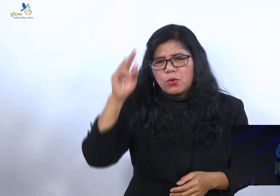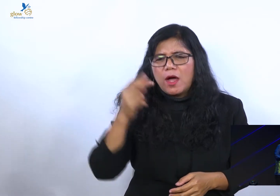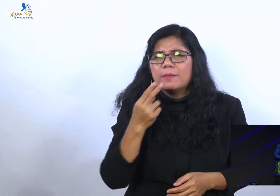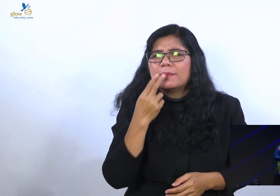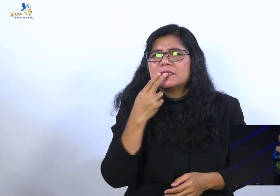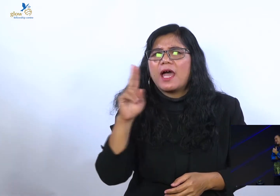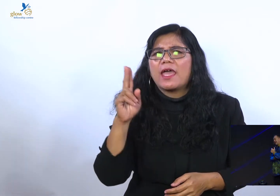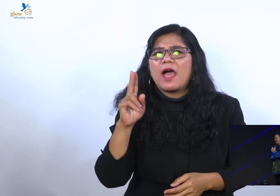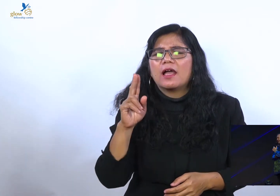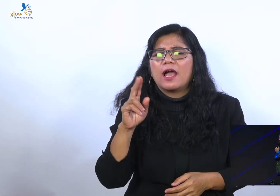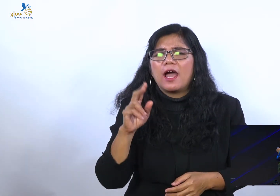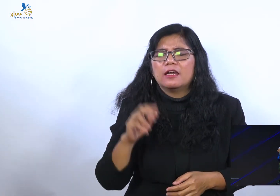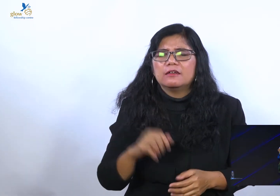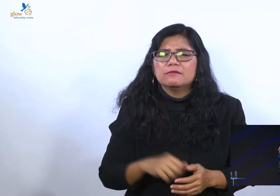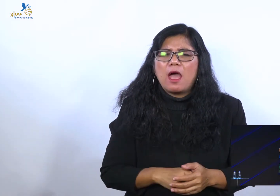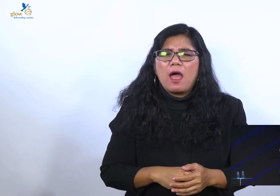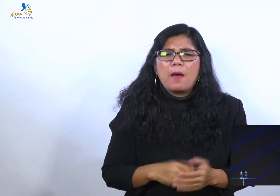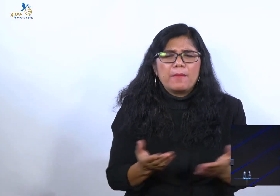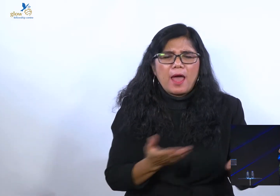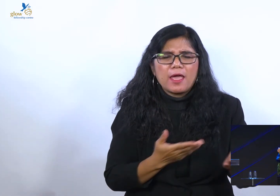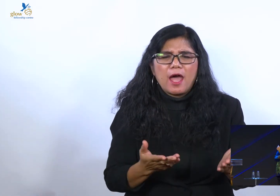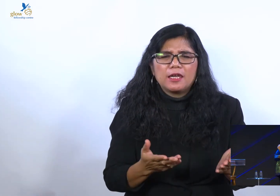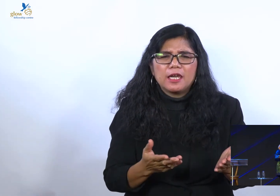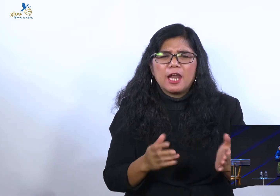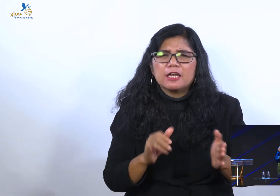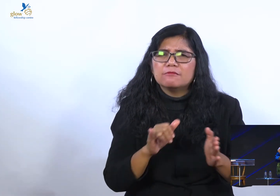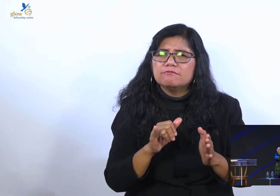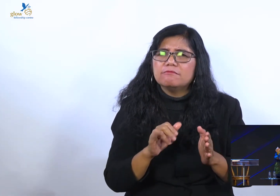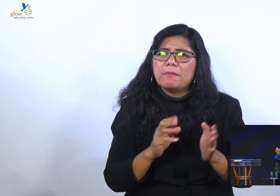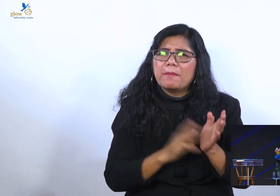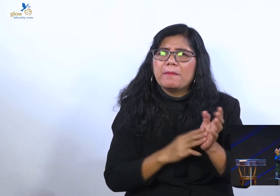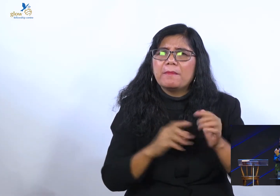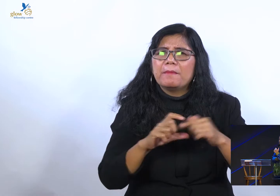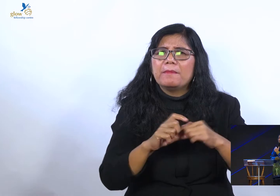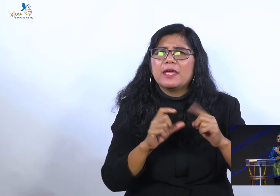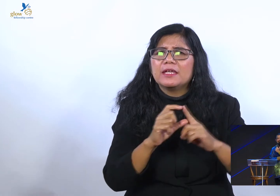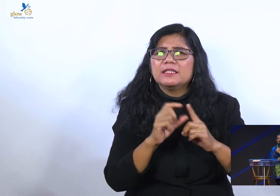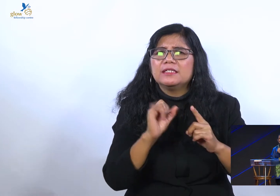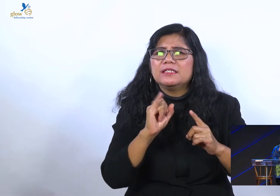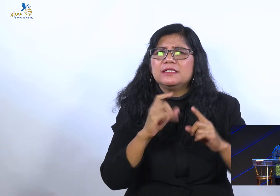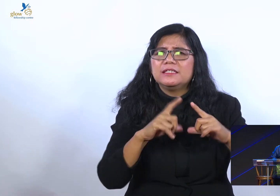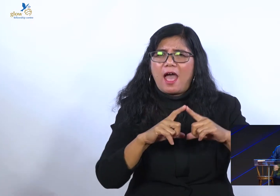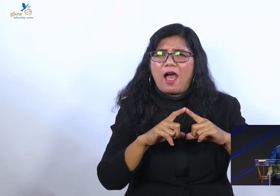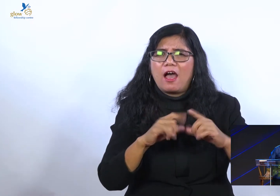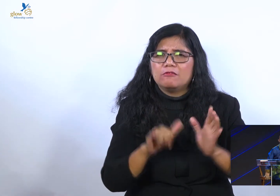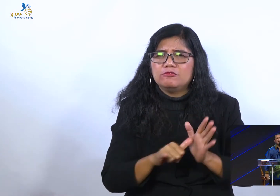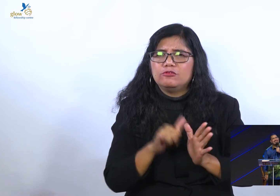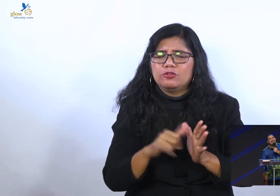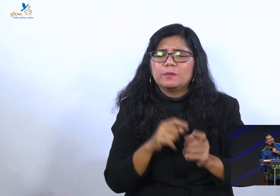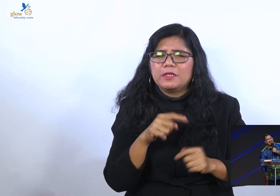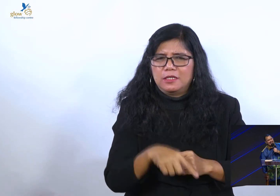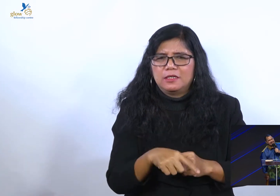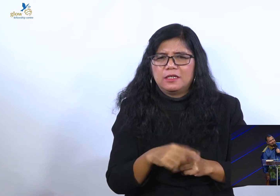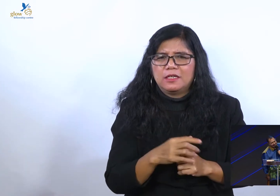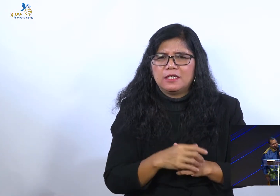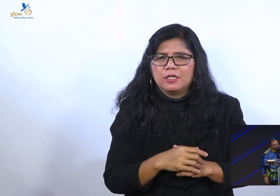Pelayanan media ini cukup lama kepada saya. Saya boleh ngomong sama kawan-kawan yang saya banggakan. Saya cintai. Karena saudara